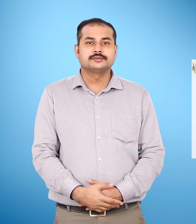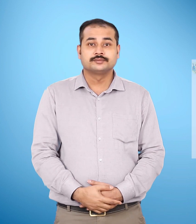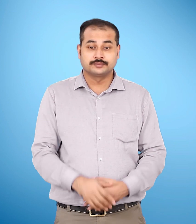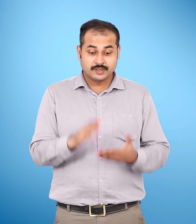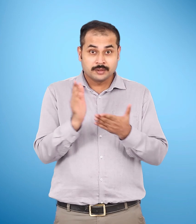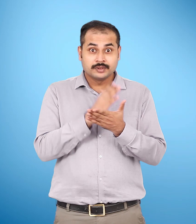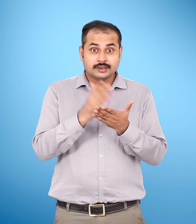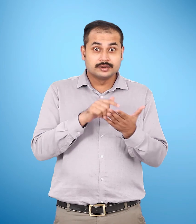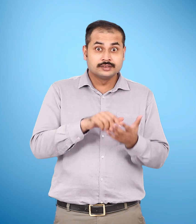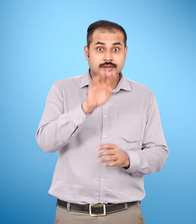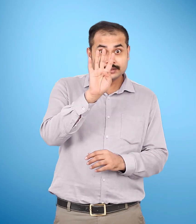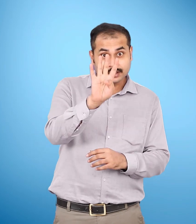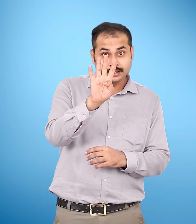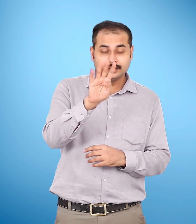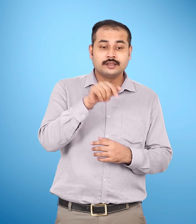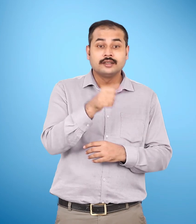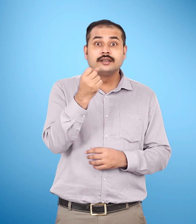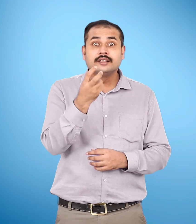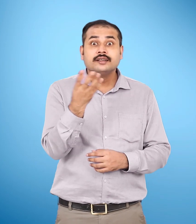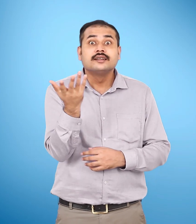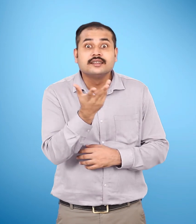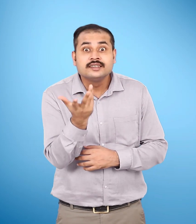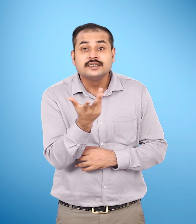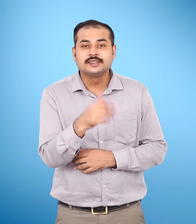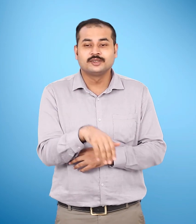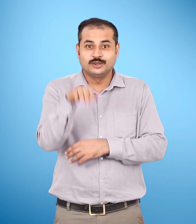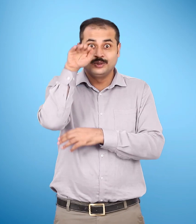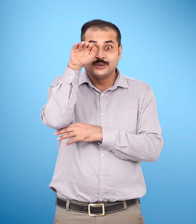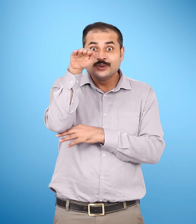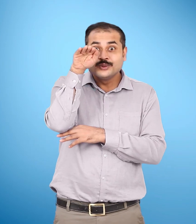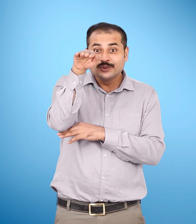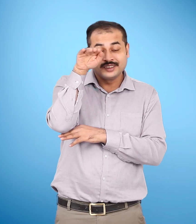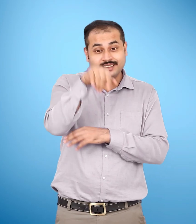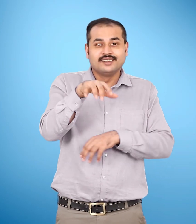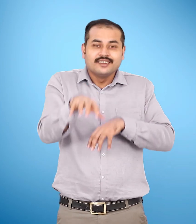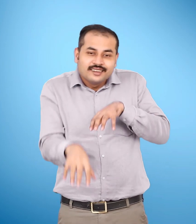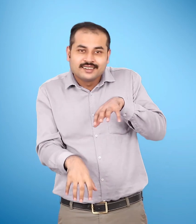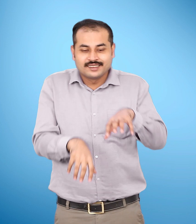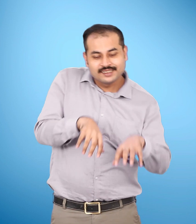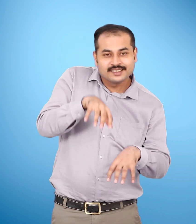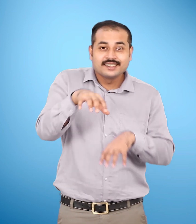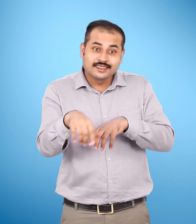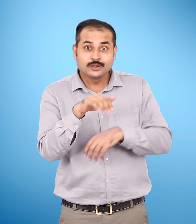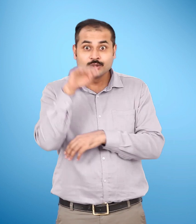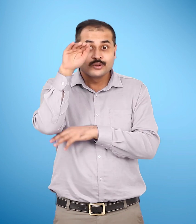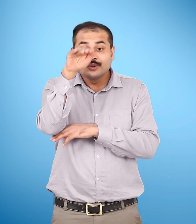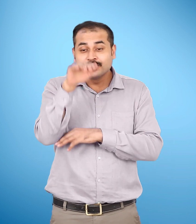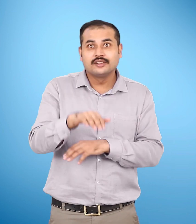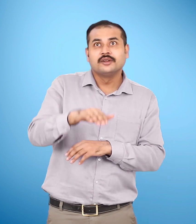प्रिष्ट चार कितना हिलता डुलता उठ चला इतना